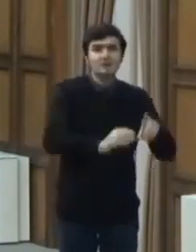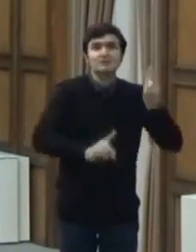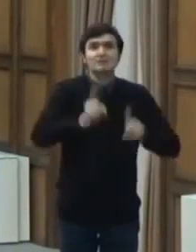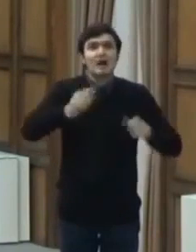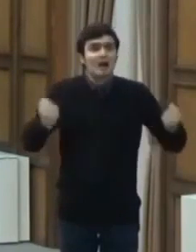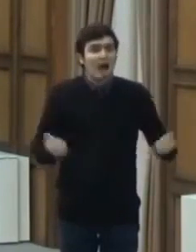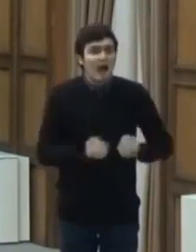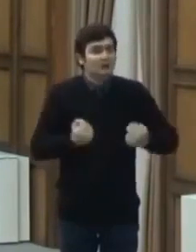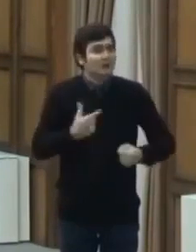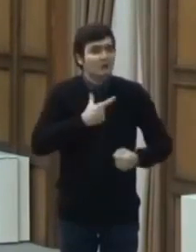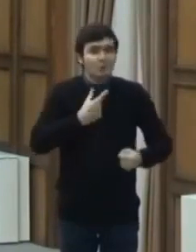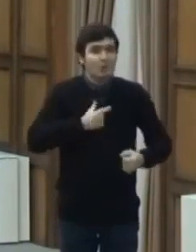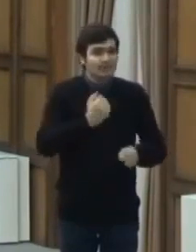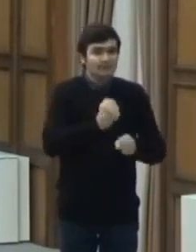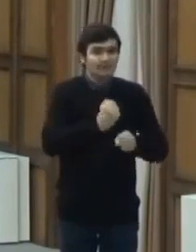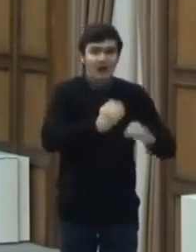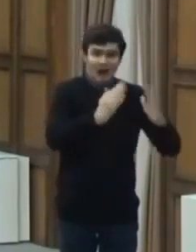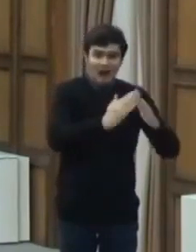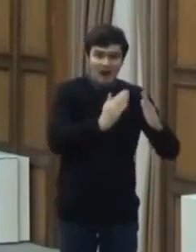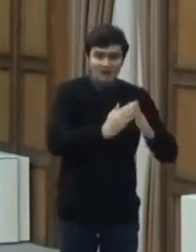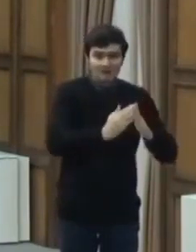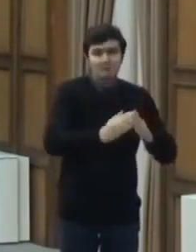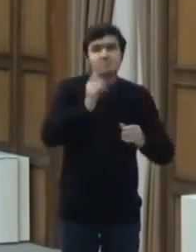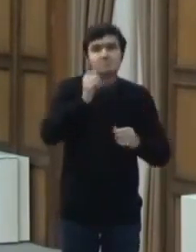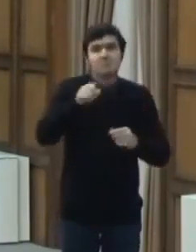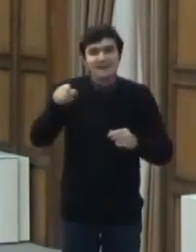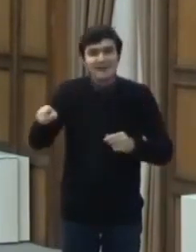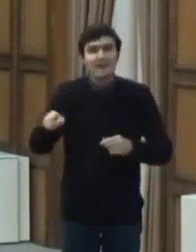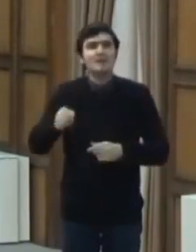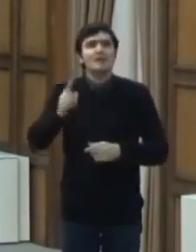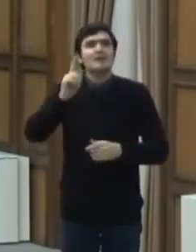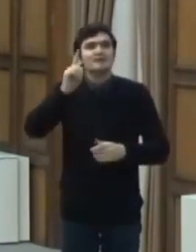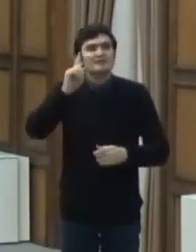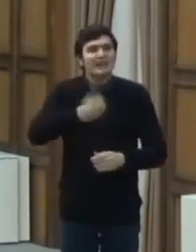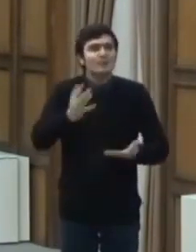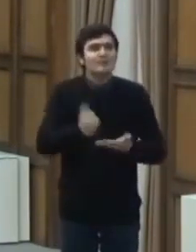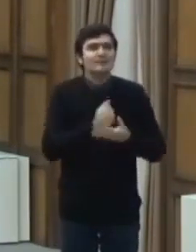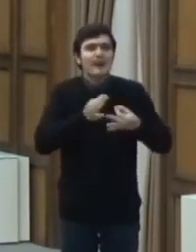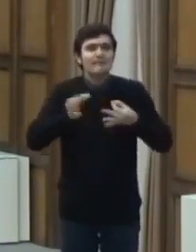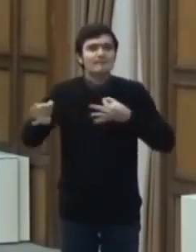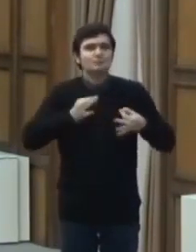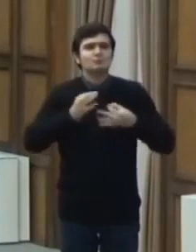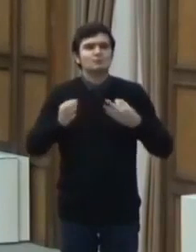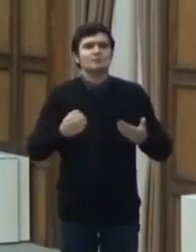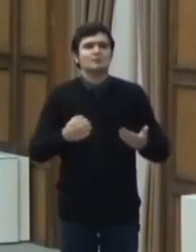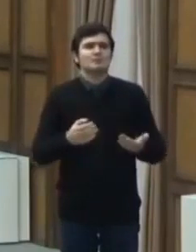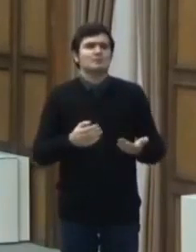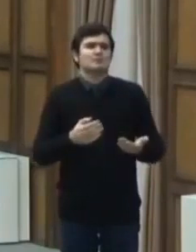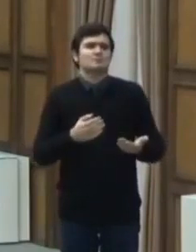permite acest lucru, să ia măsuri pentru asigurarea triajului epidemiologic,